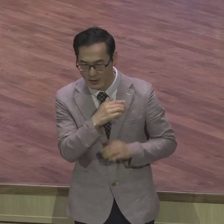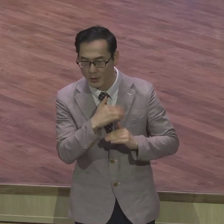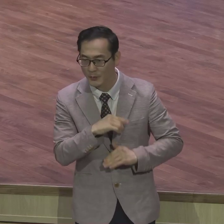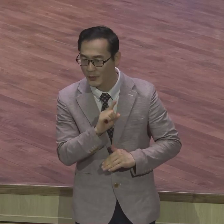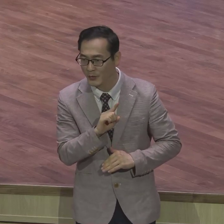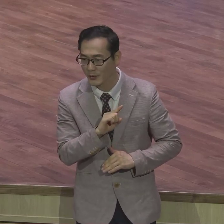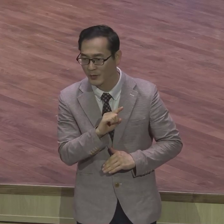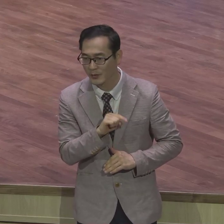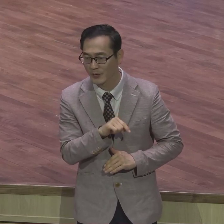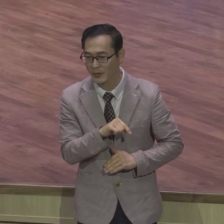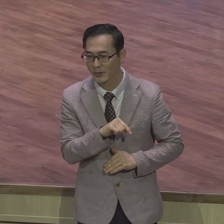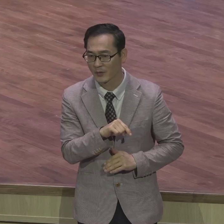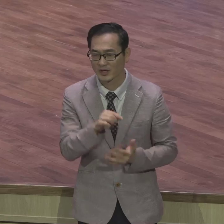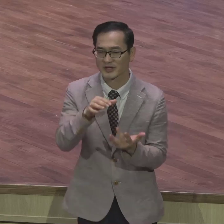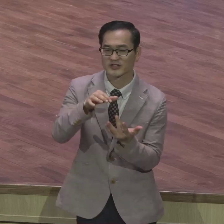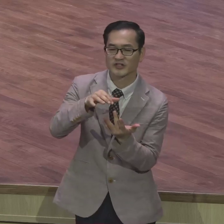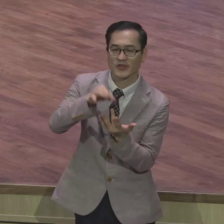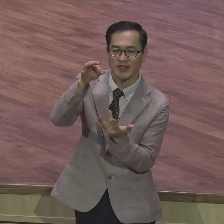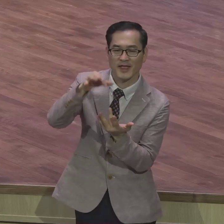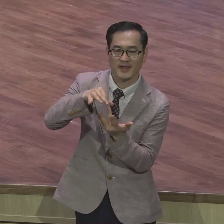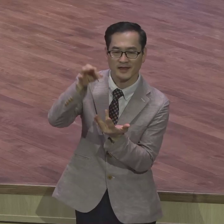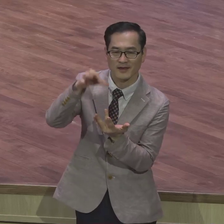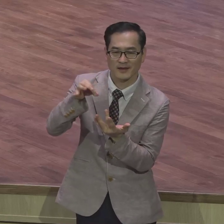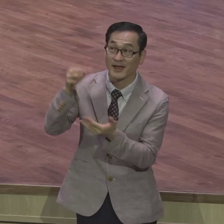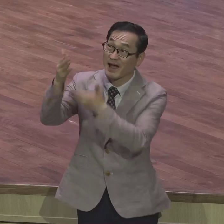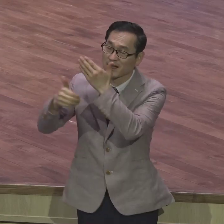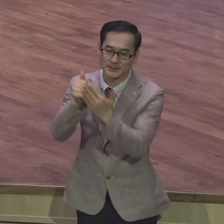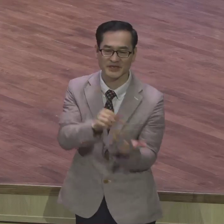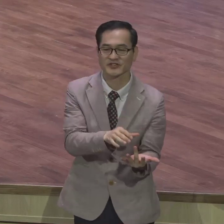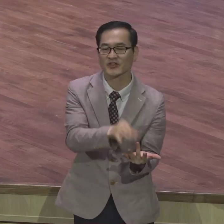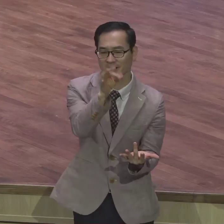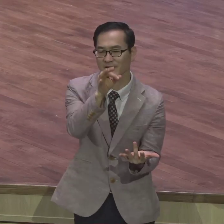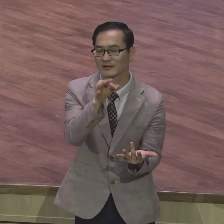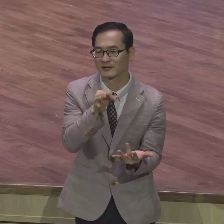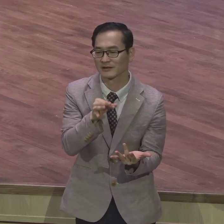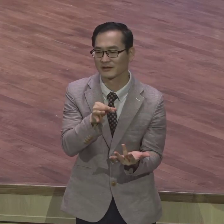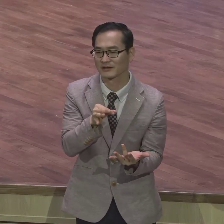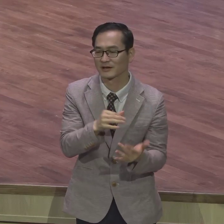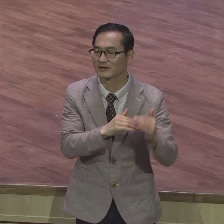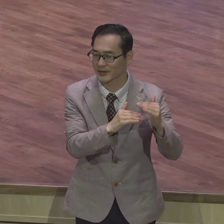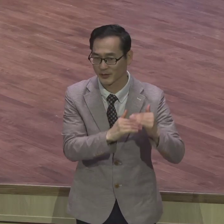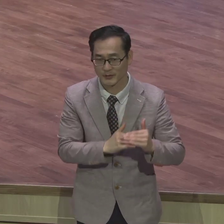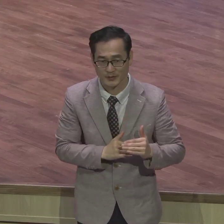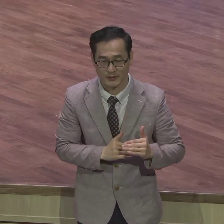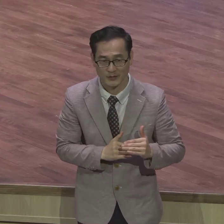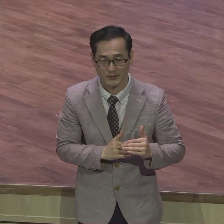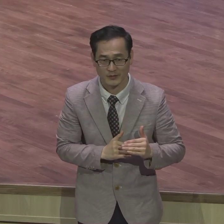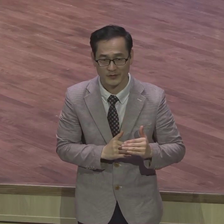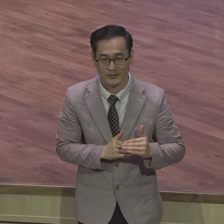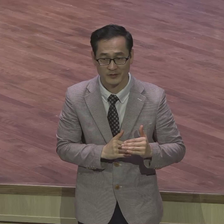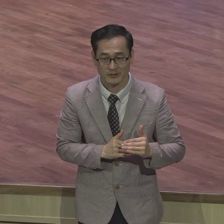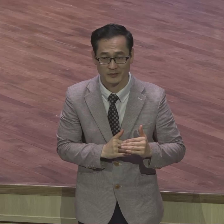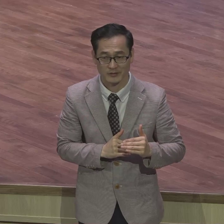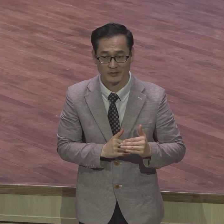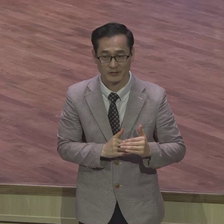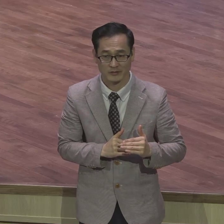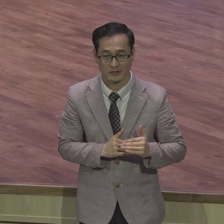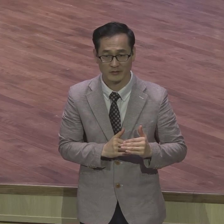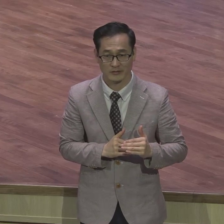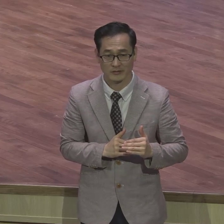바로 선택의 교리 부분입니다 선택 교리 부분 그러니까 신학적으로 이걸 예정론이라고